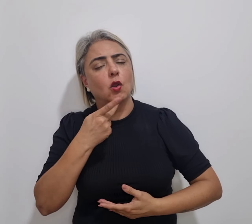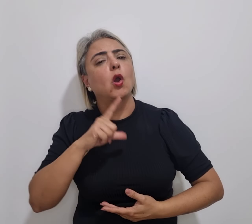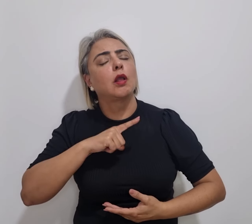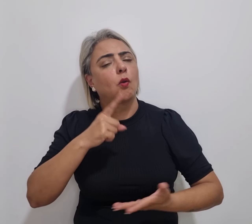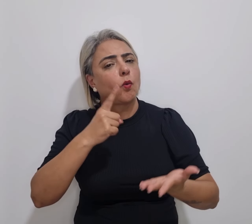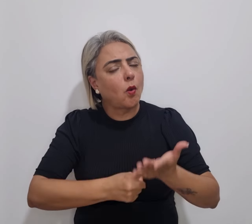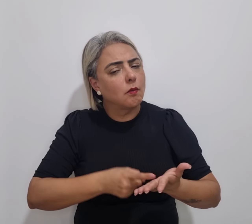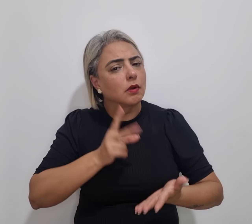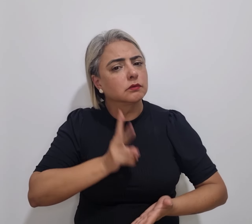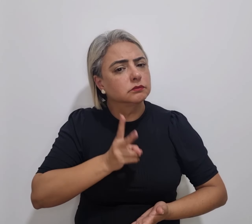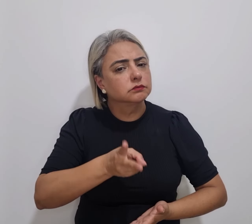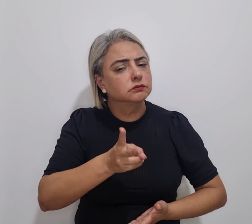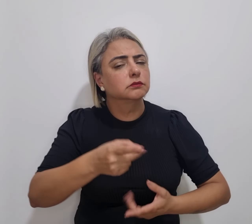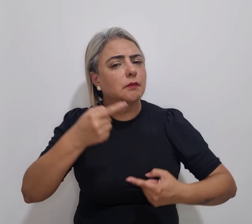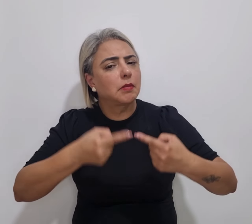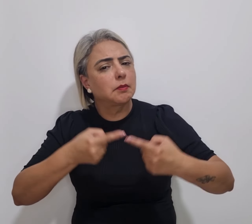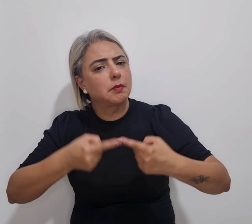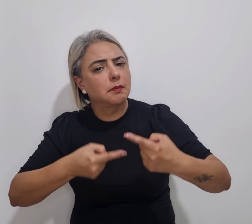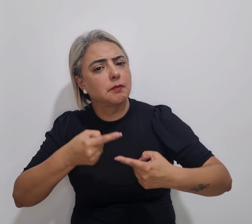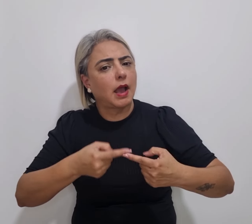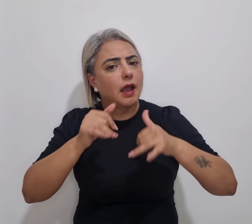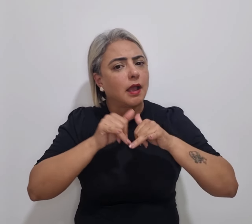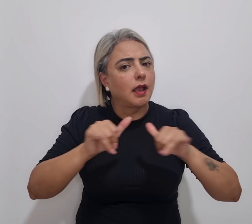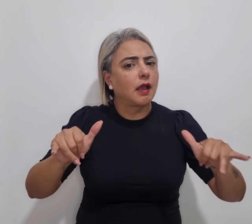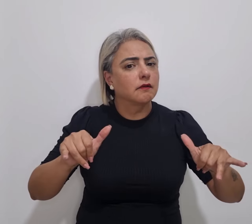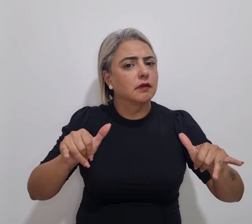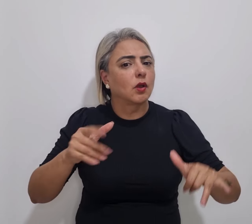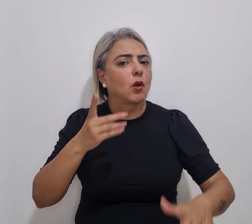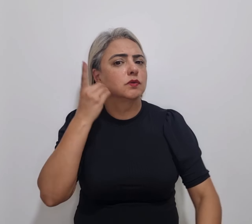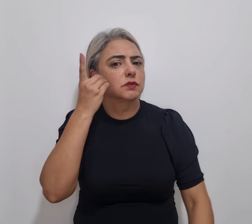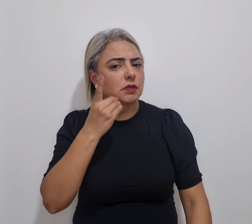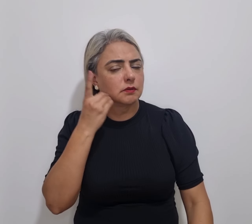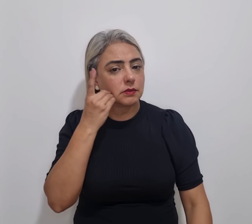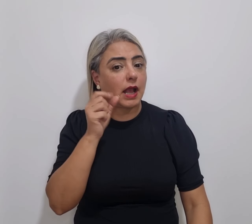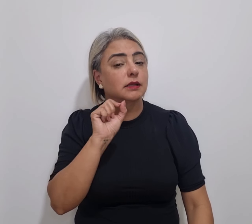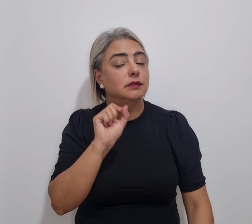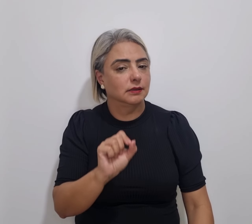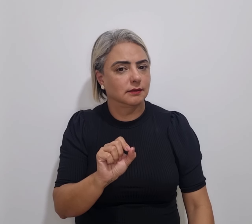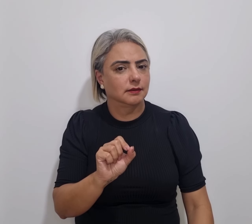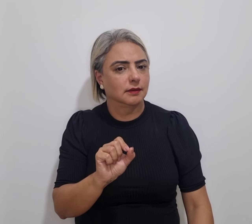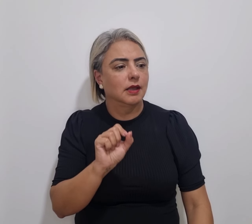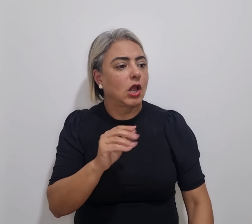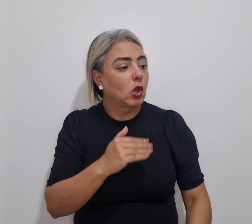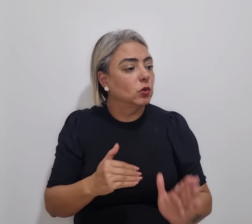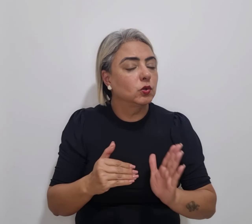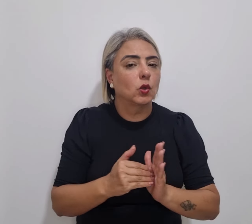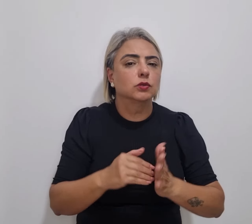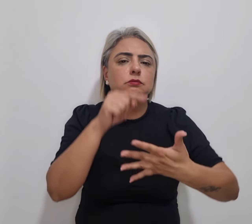continuar esse debate e alertou os parlamentares que, de fato, todos os itens foram